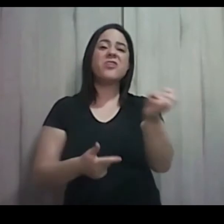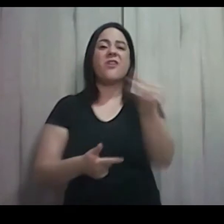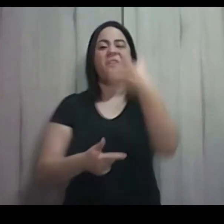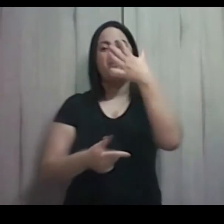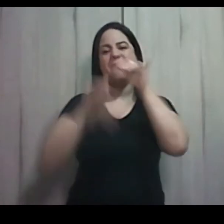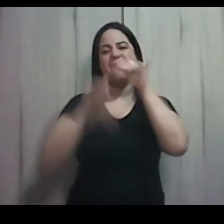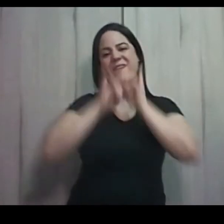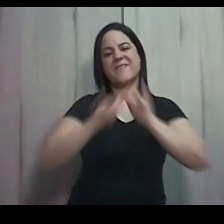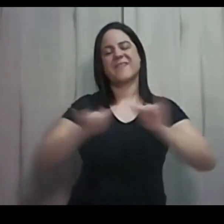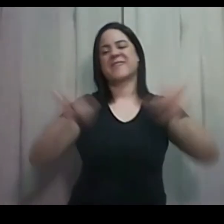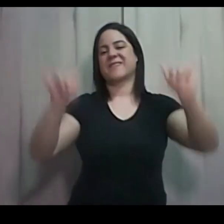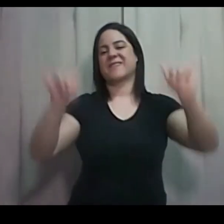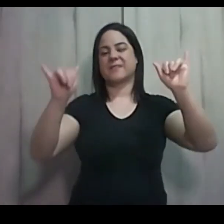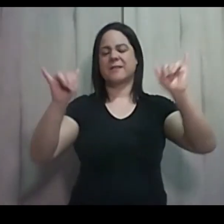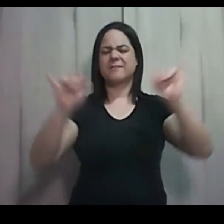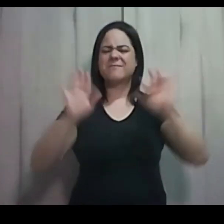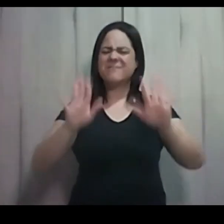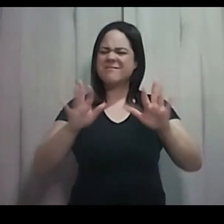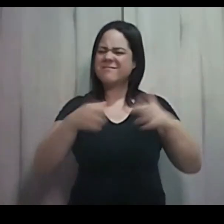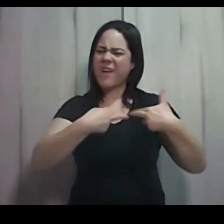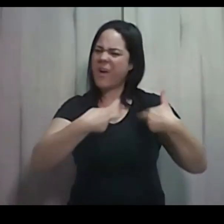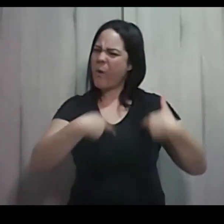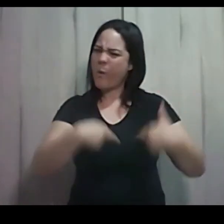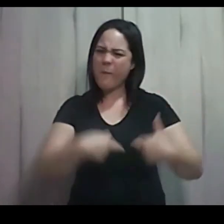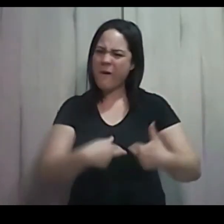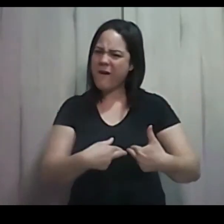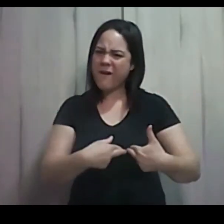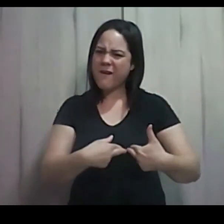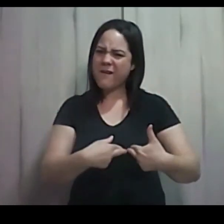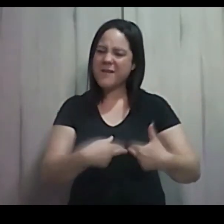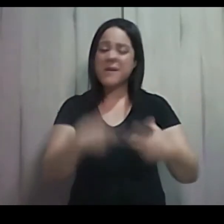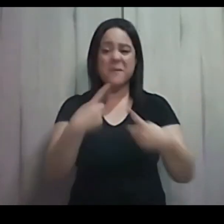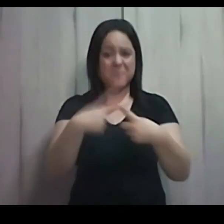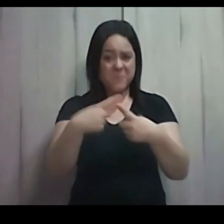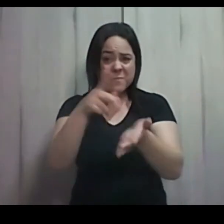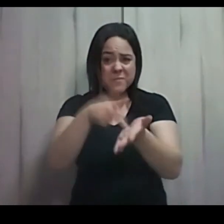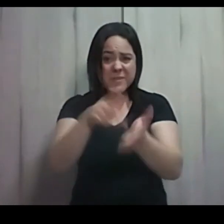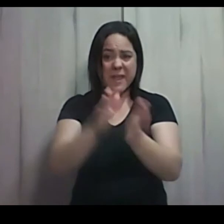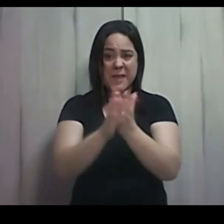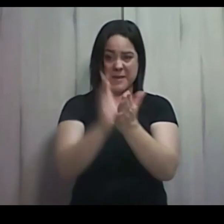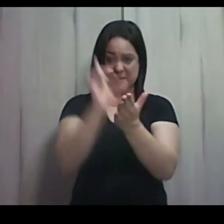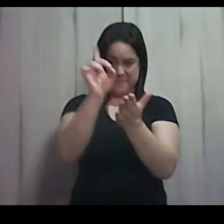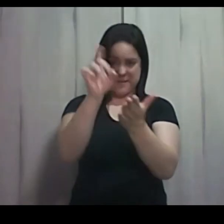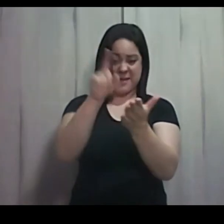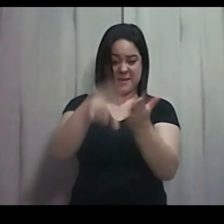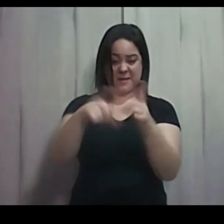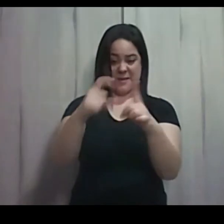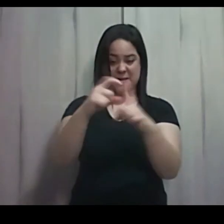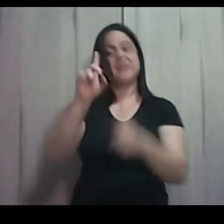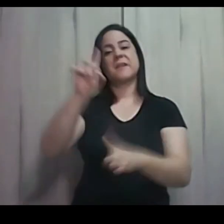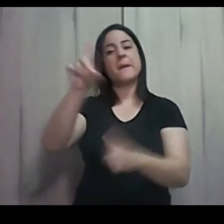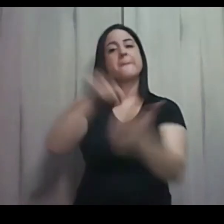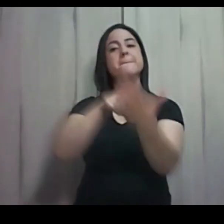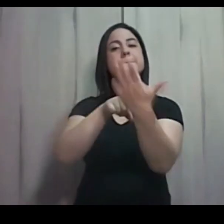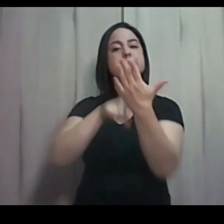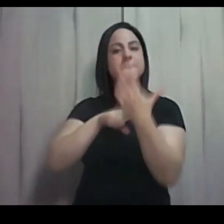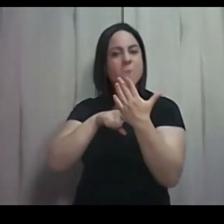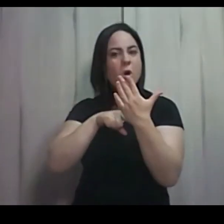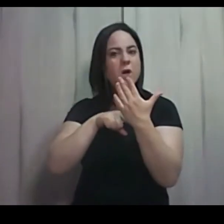Mas isso é romantismo. Porque a Bíblia, que é a palavra de Deus, ela nos revela de ponta a ponta que o